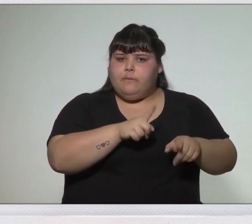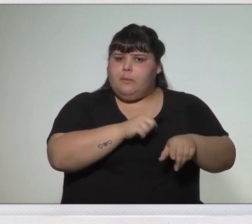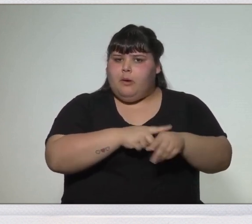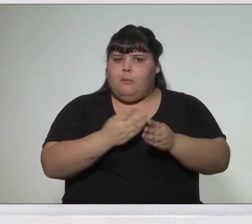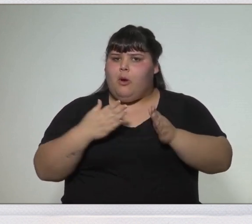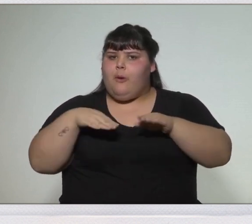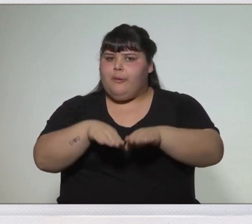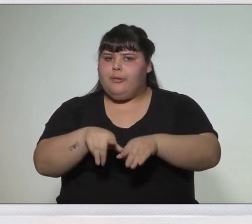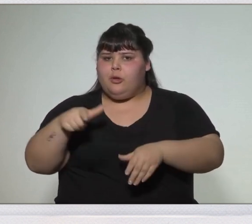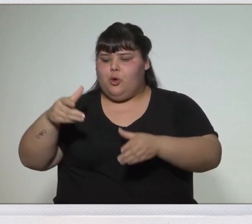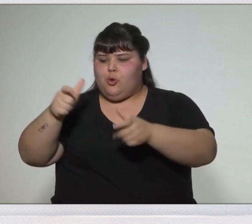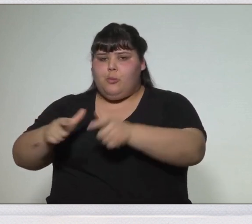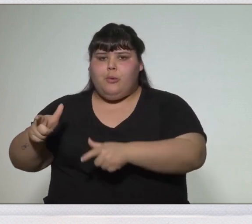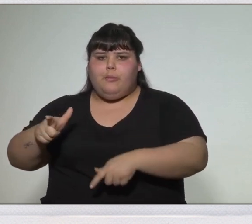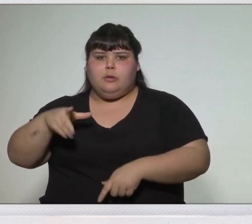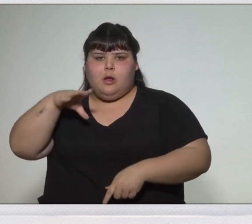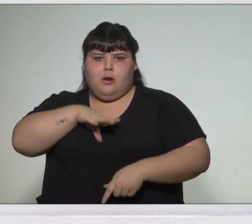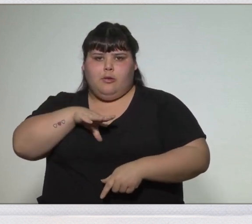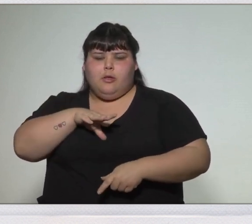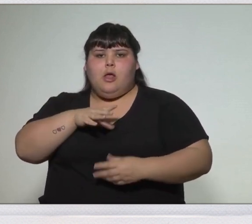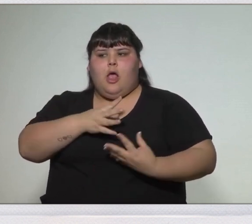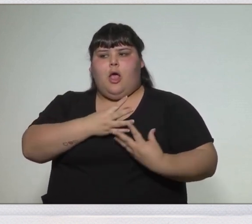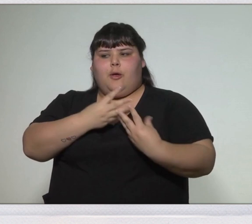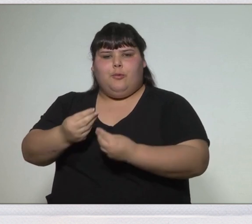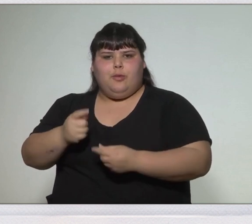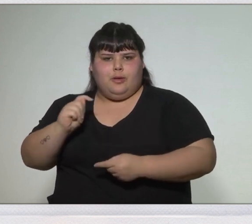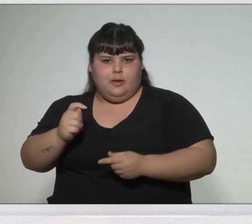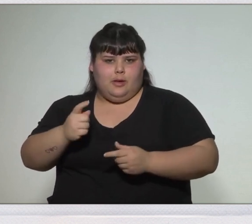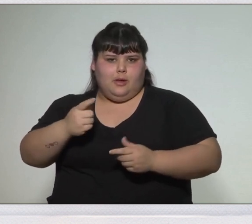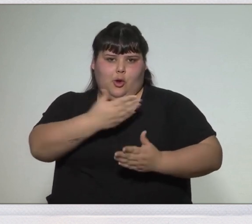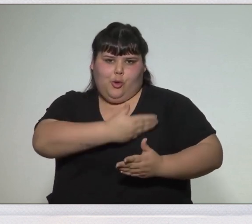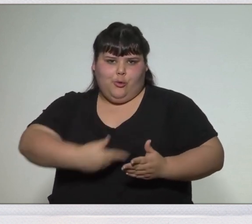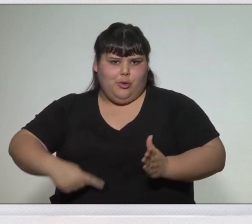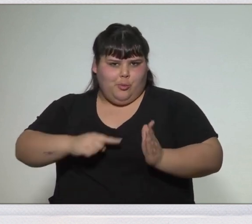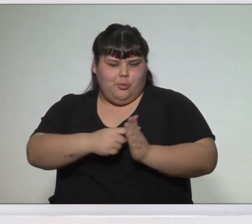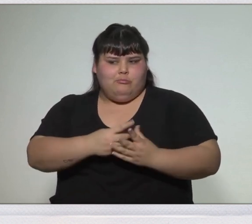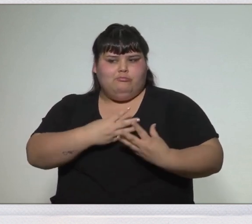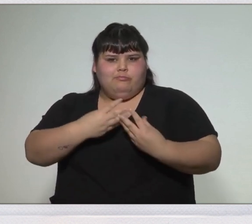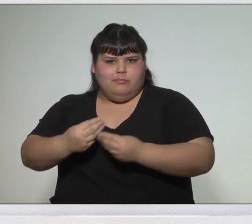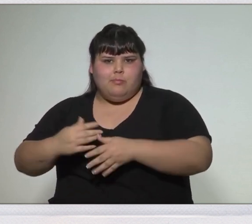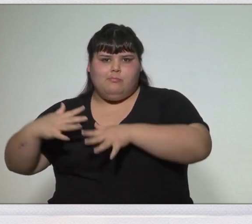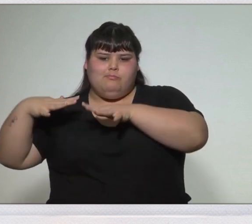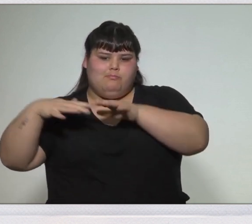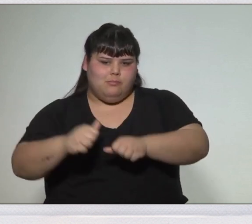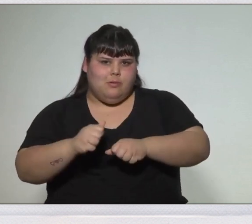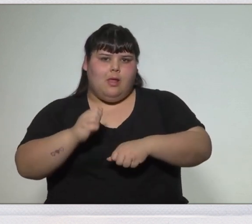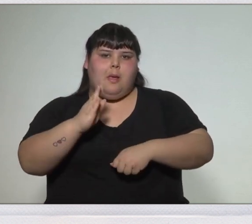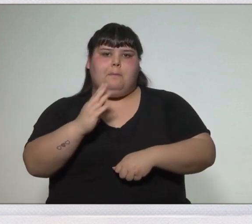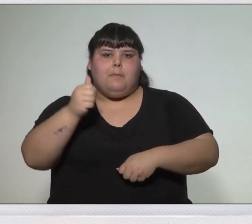favorecida por el gobierno porteño ocupa la banda oriental.